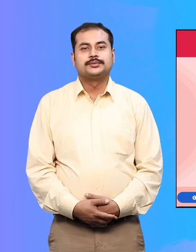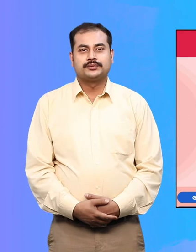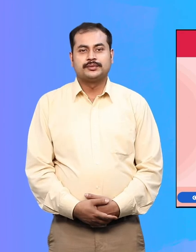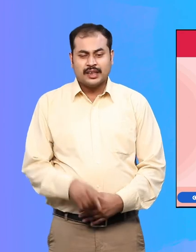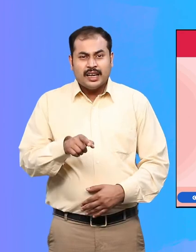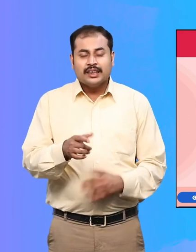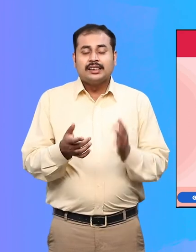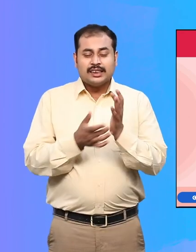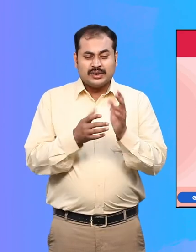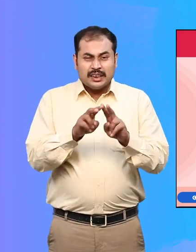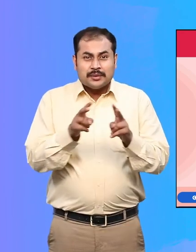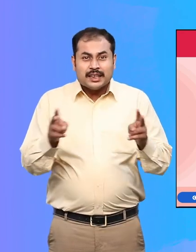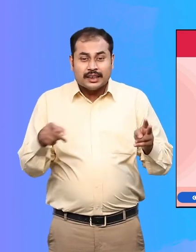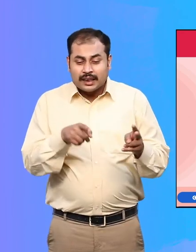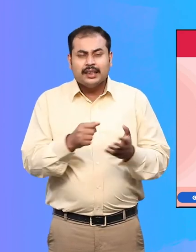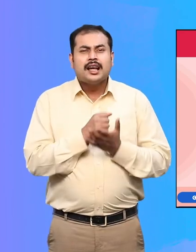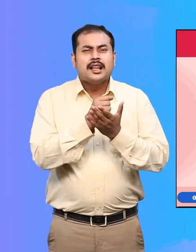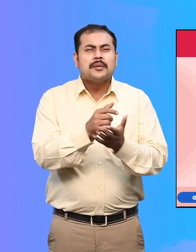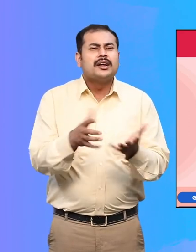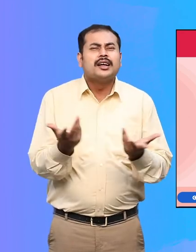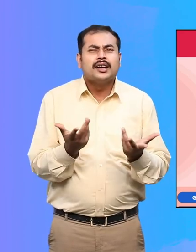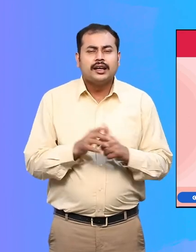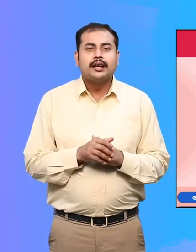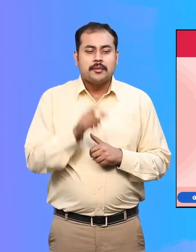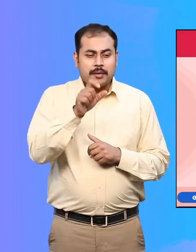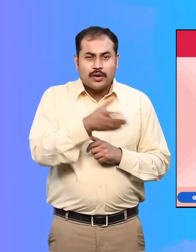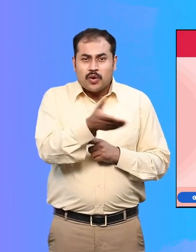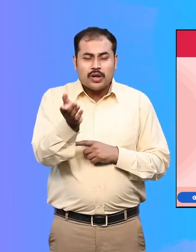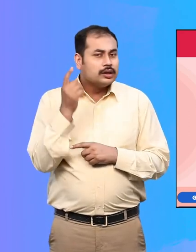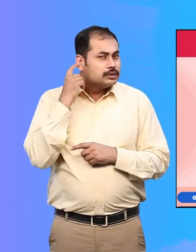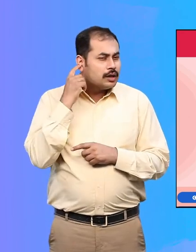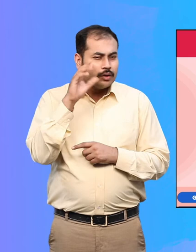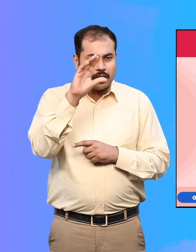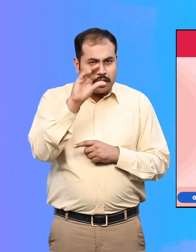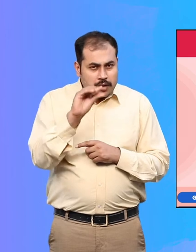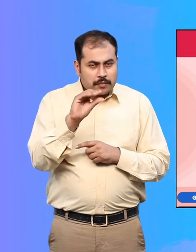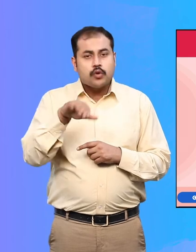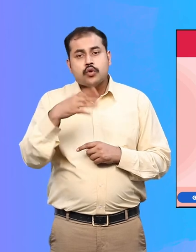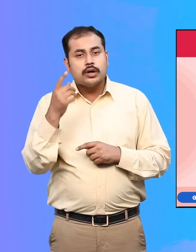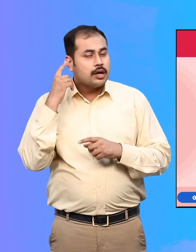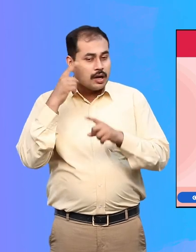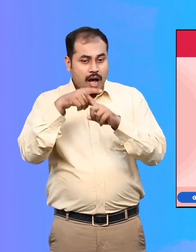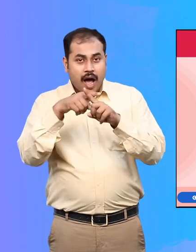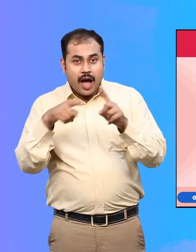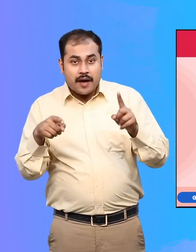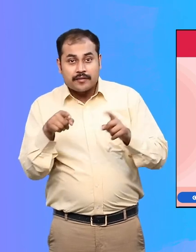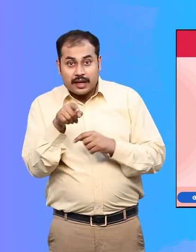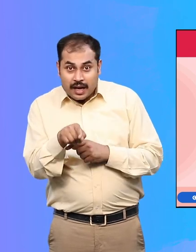अर्थात, सहायक, श्रमन यानि सुनने की प्रणाली उपलब्ध Assistive Listening Systems